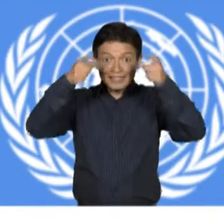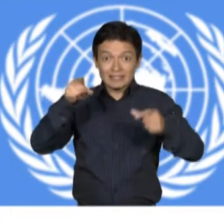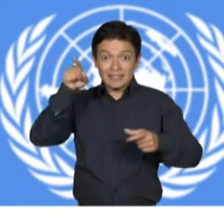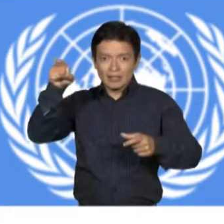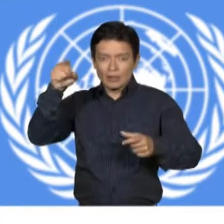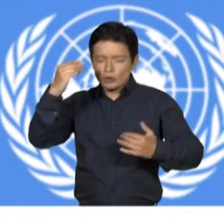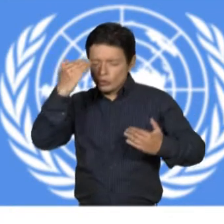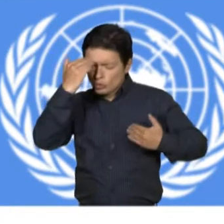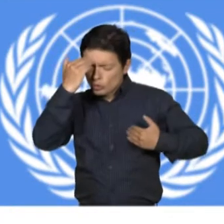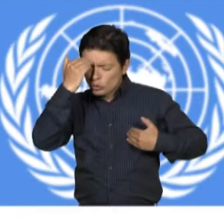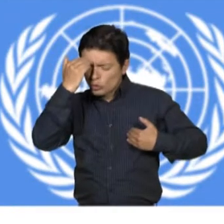C.